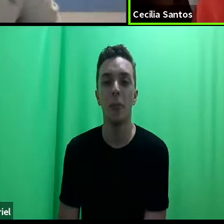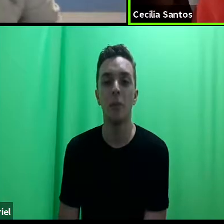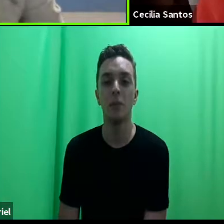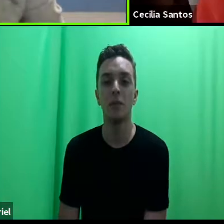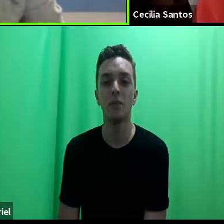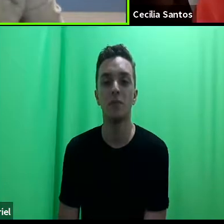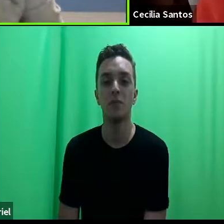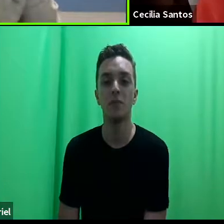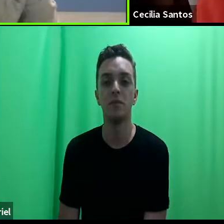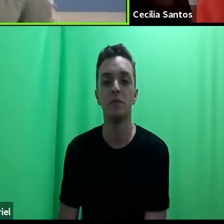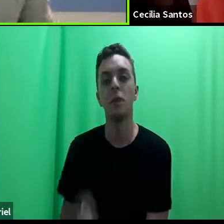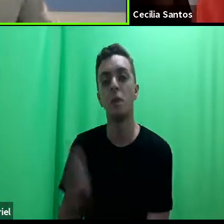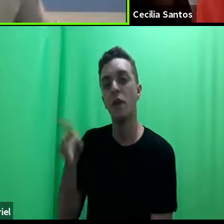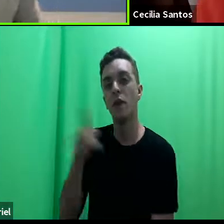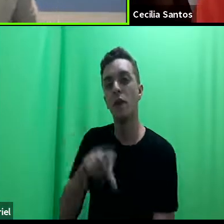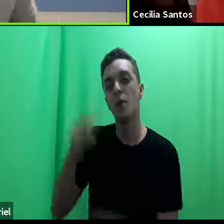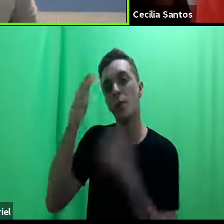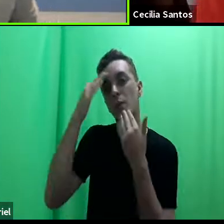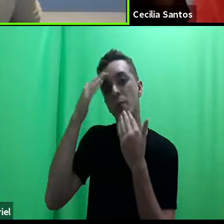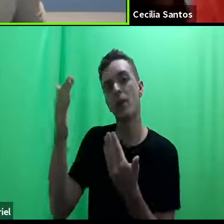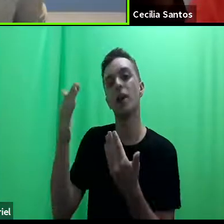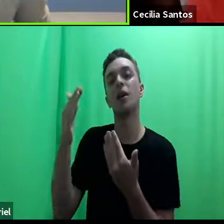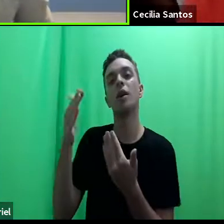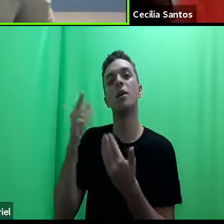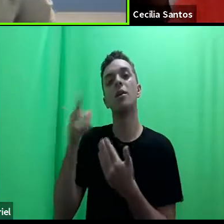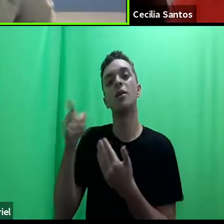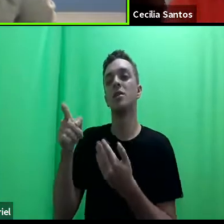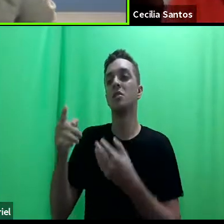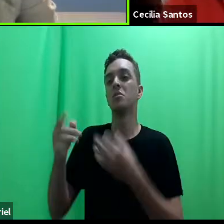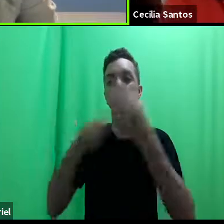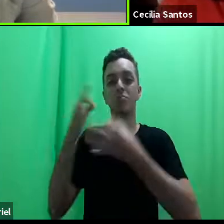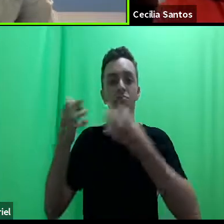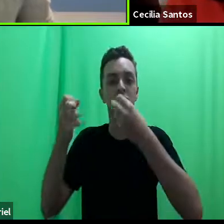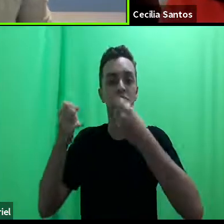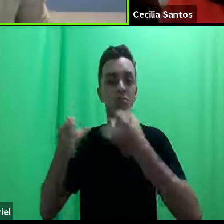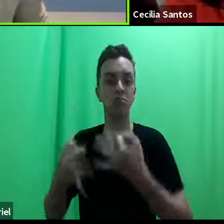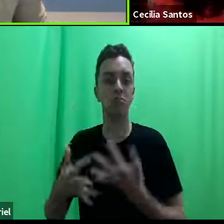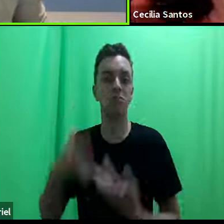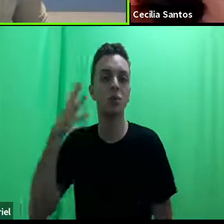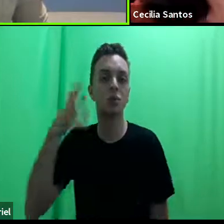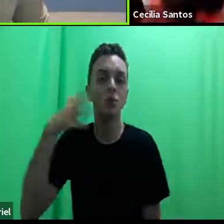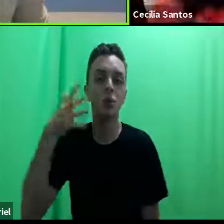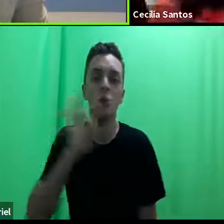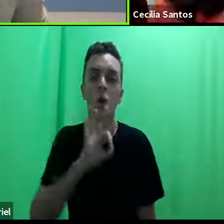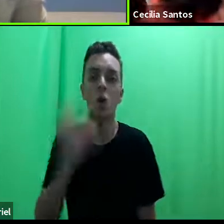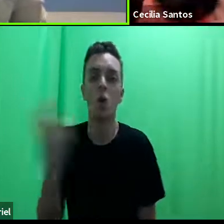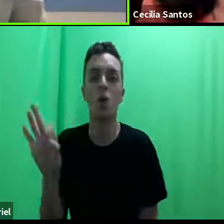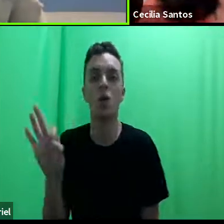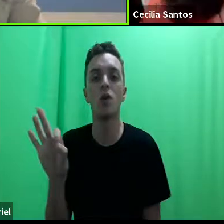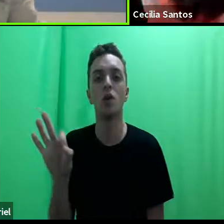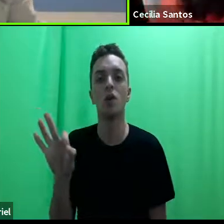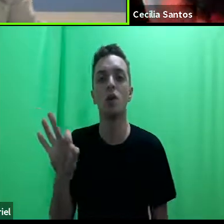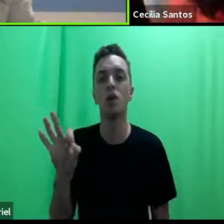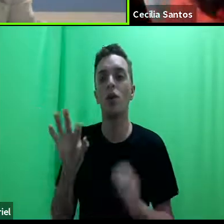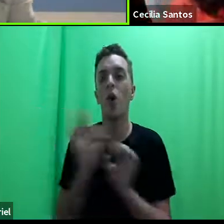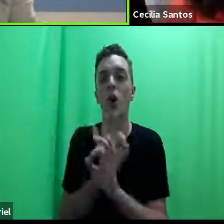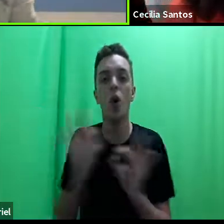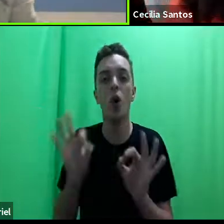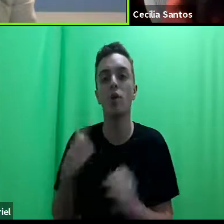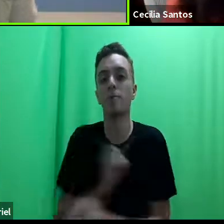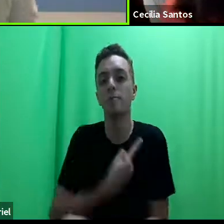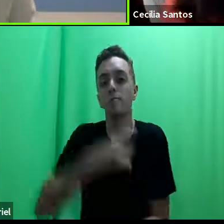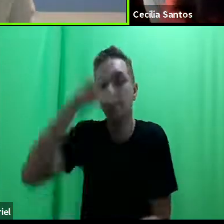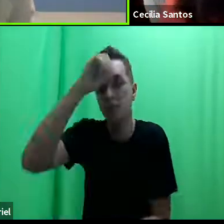Professora, obrigada pelas suas considerações. Acho que elas foram riquíssimas para a gente.